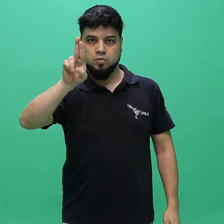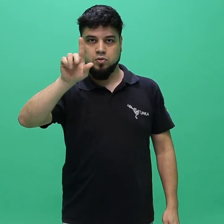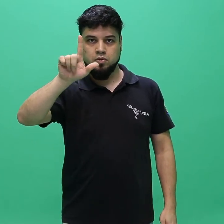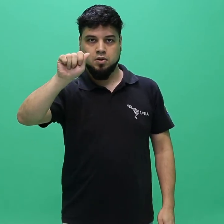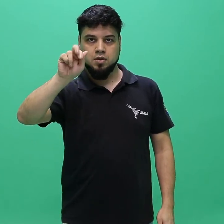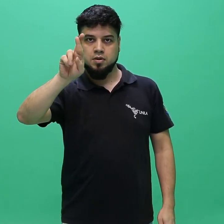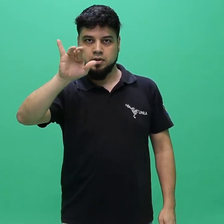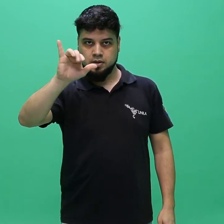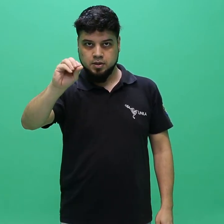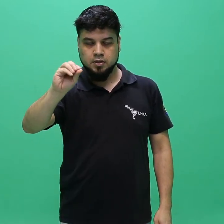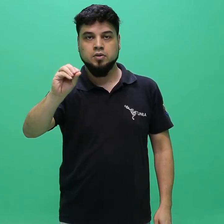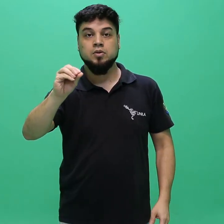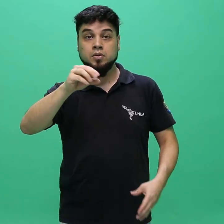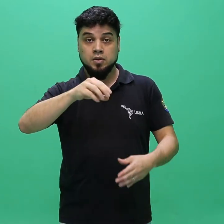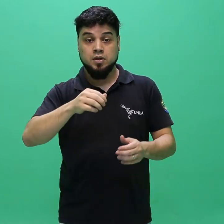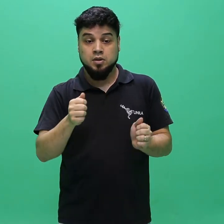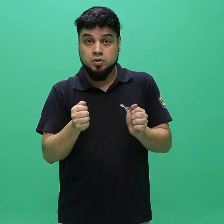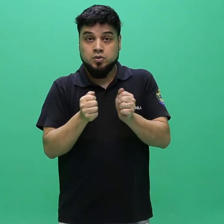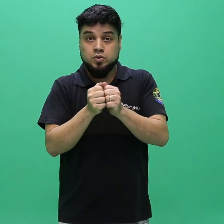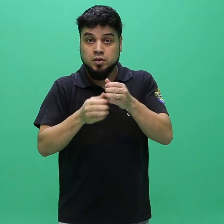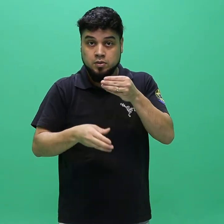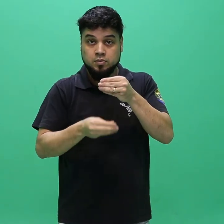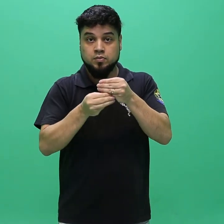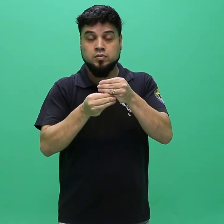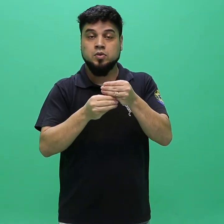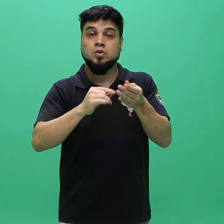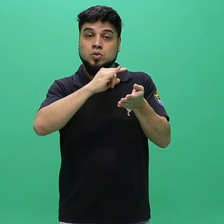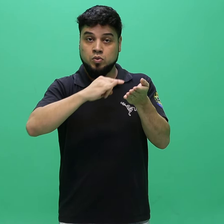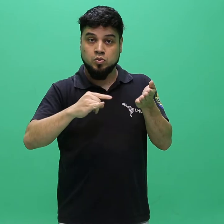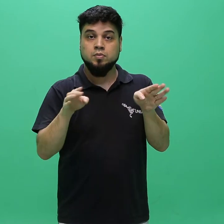seguintes documentos digitalizados. 5.4